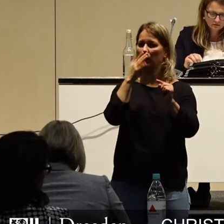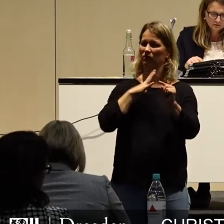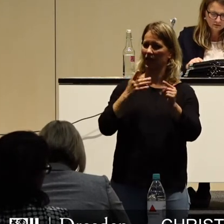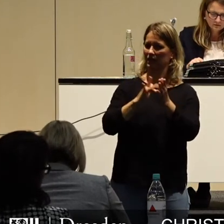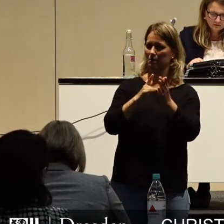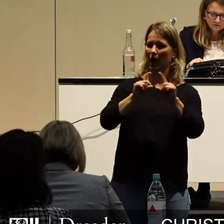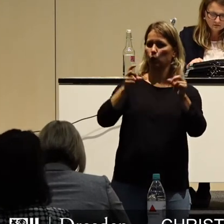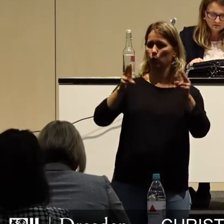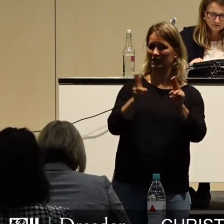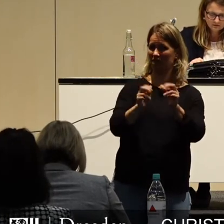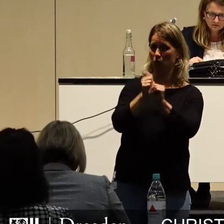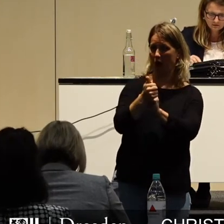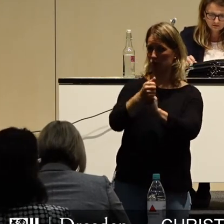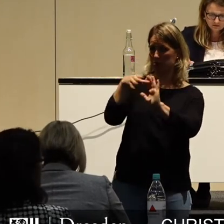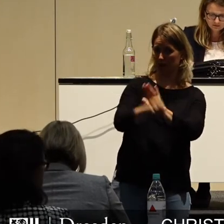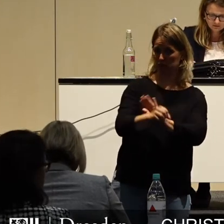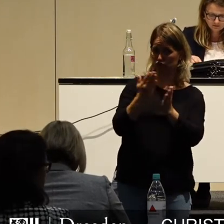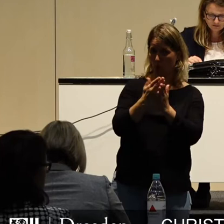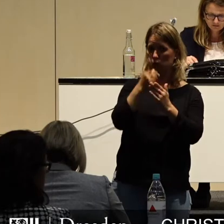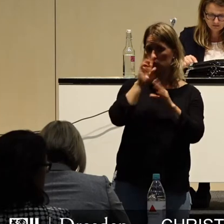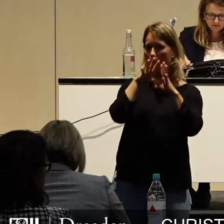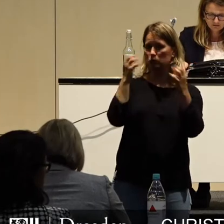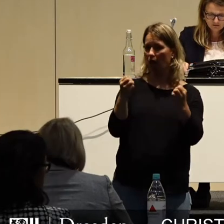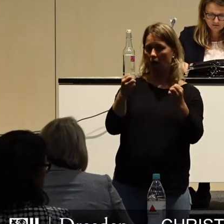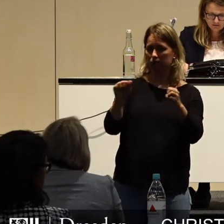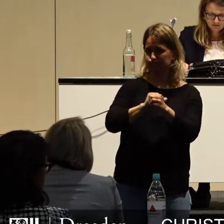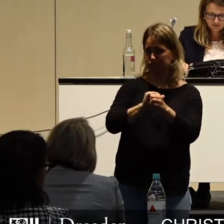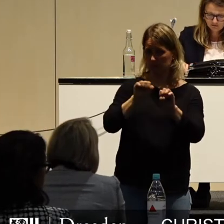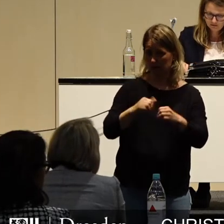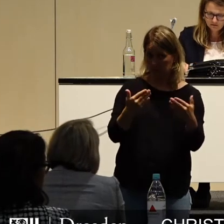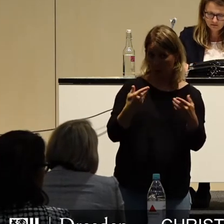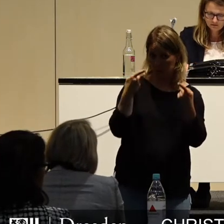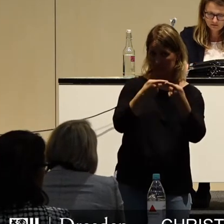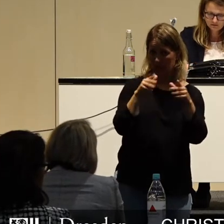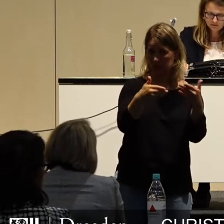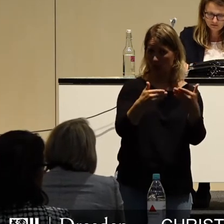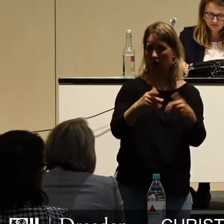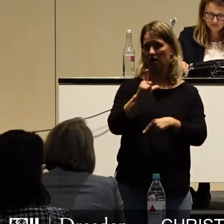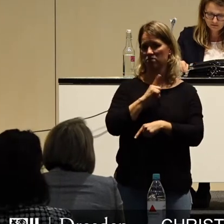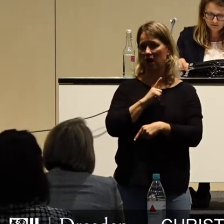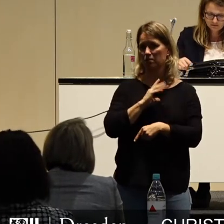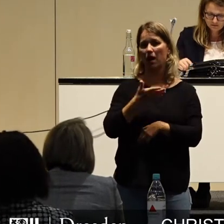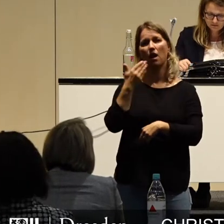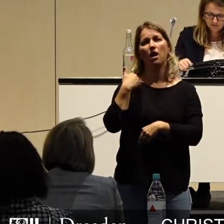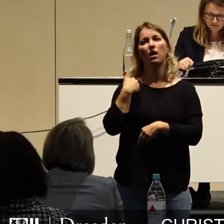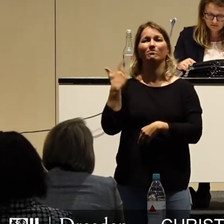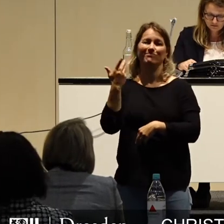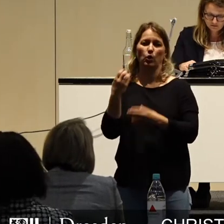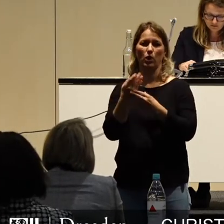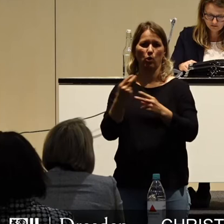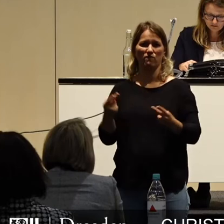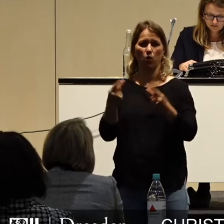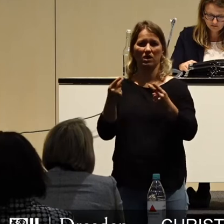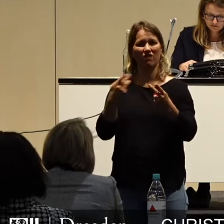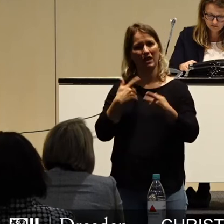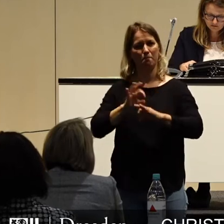und damit den Haushalt zerschießen? Vielleicht sollten wir uns Gedanken machen, ob man das kulturelle Vermächtnis von Adam Ries in der Kulturförderung zukünftig etwas